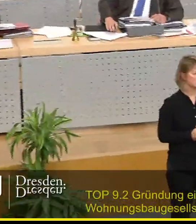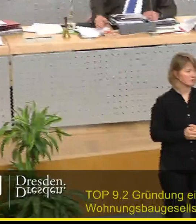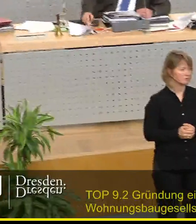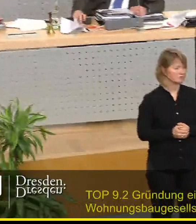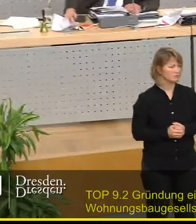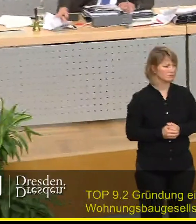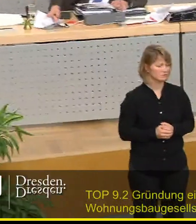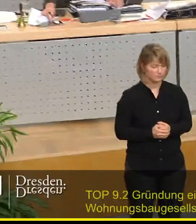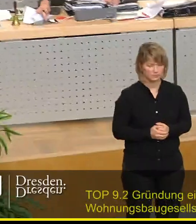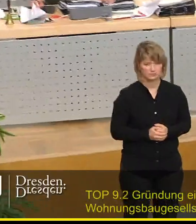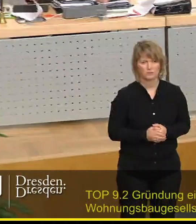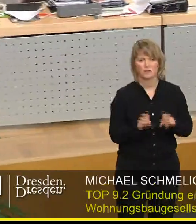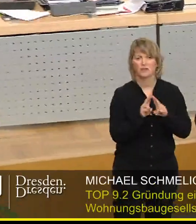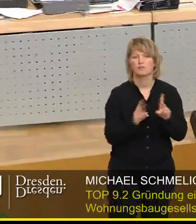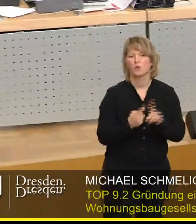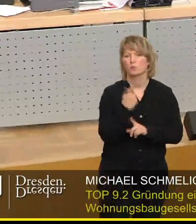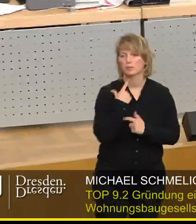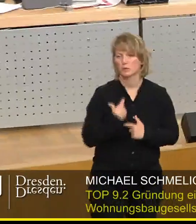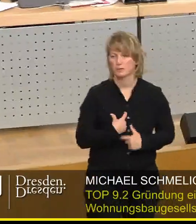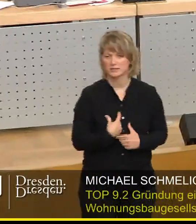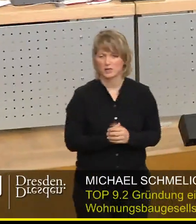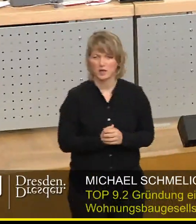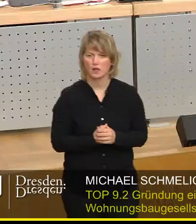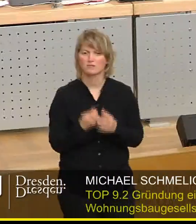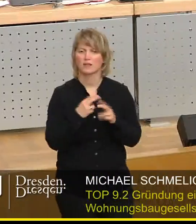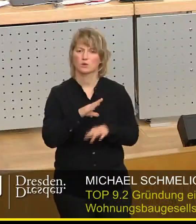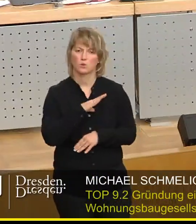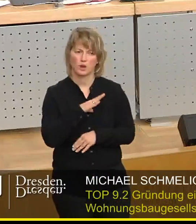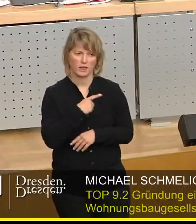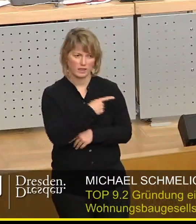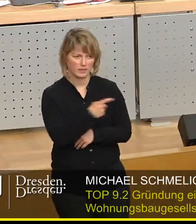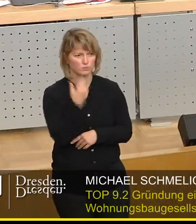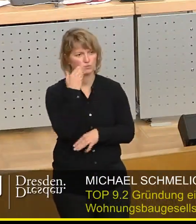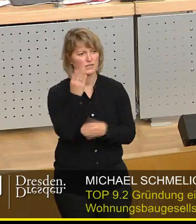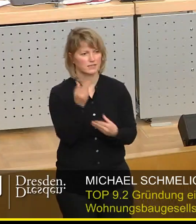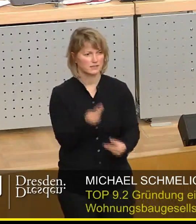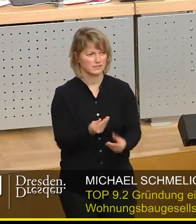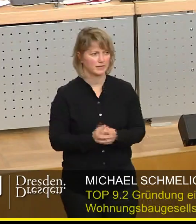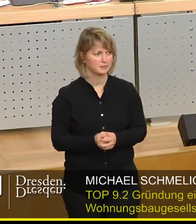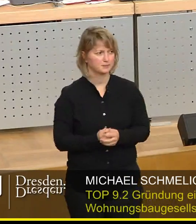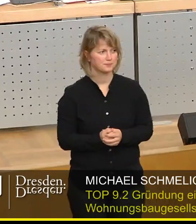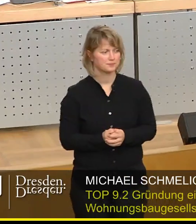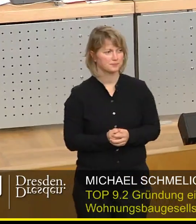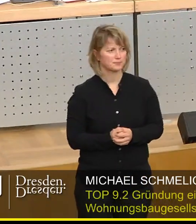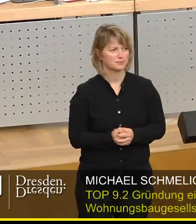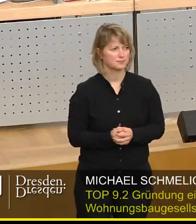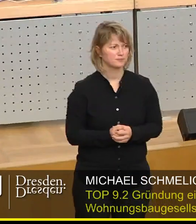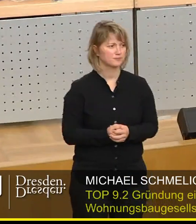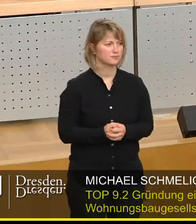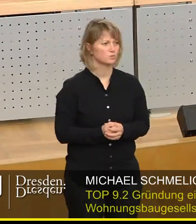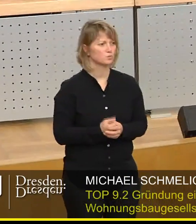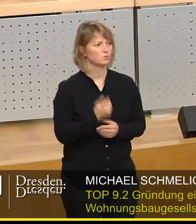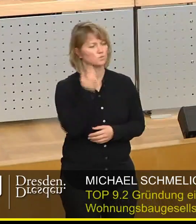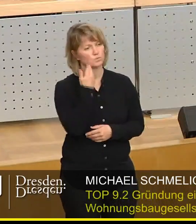Sehr geehrter Herr Oberbürgermeister, sehr geehrte Kolleginnen und Kollegen, liebe Gäste, liebe Menschen